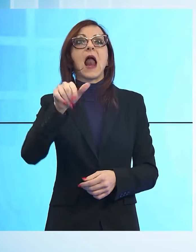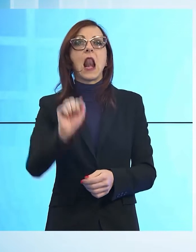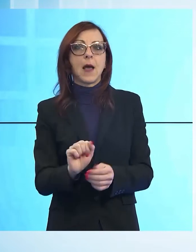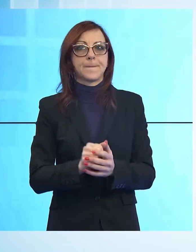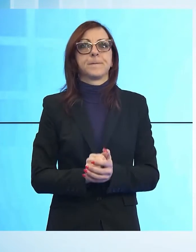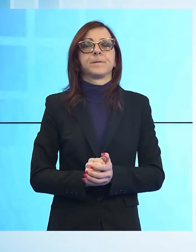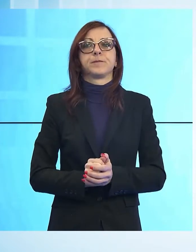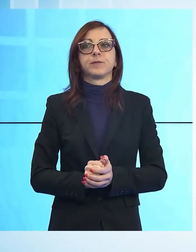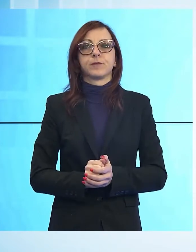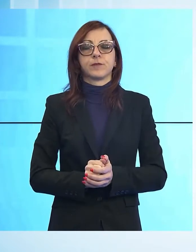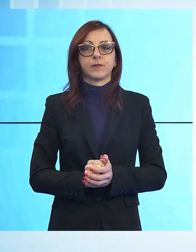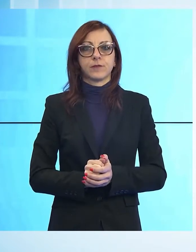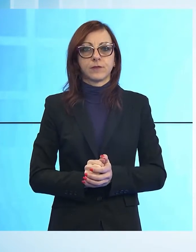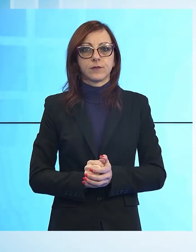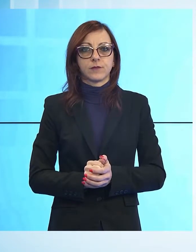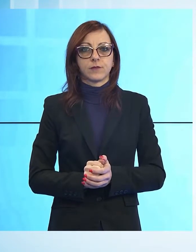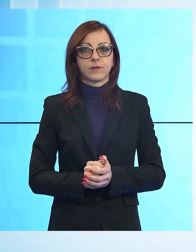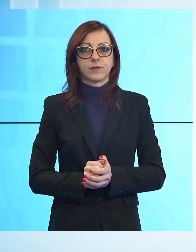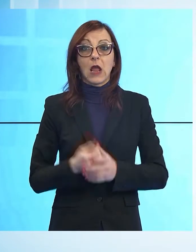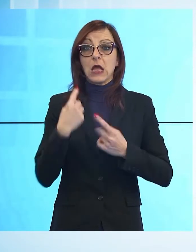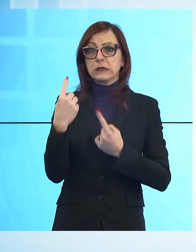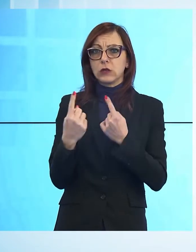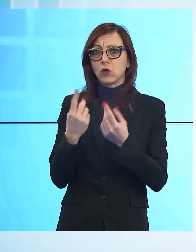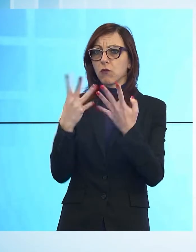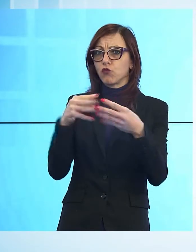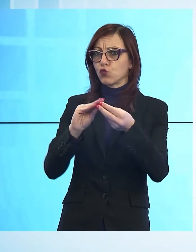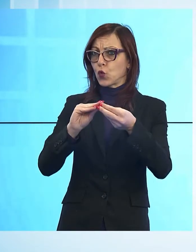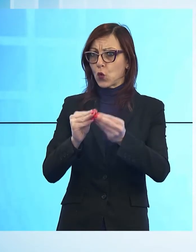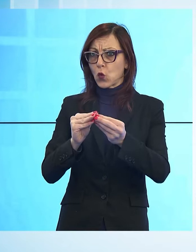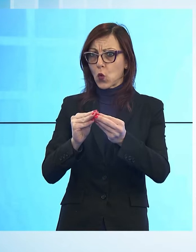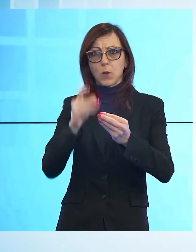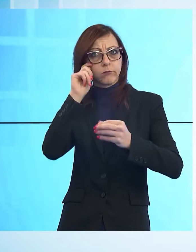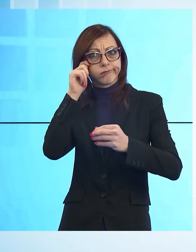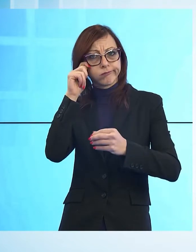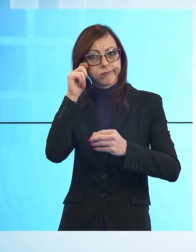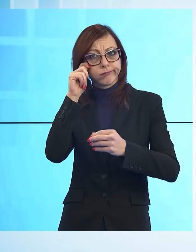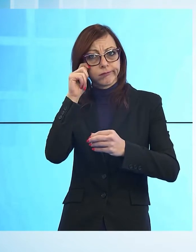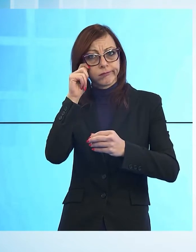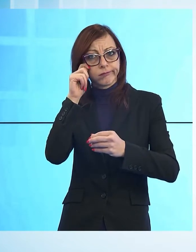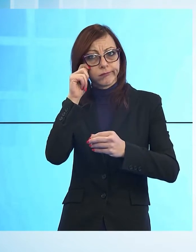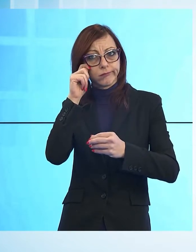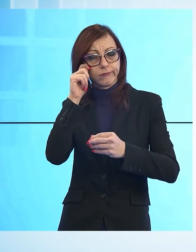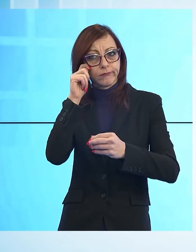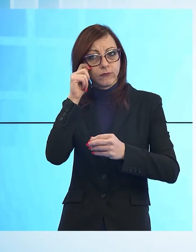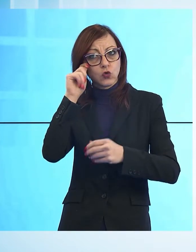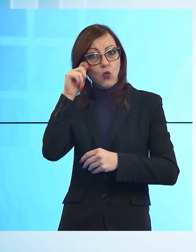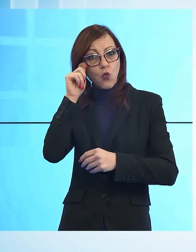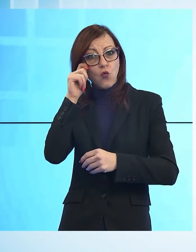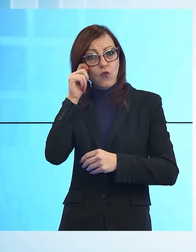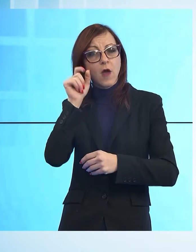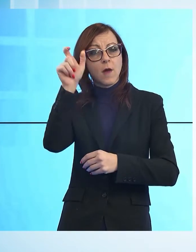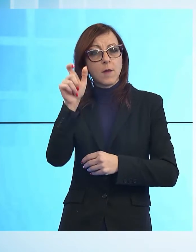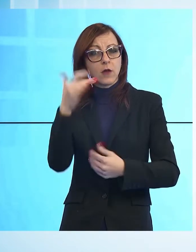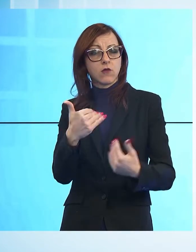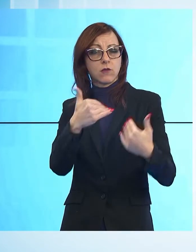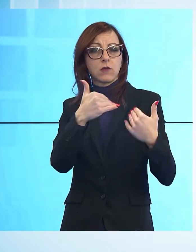Il meccanismo fraudolento consisteva proprio nella corruzione di un funzionario, di un ASL 3